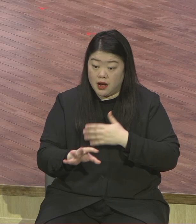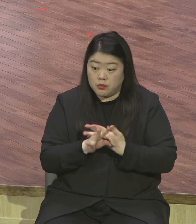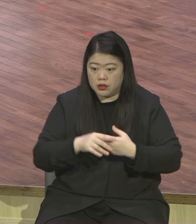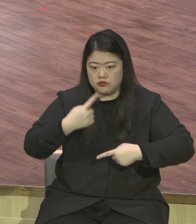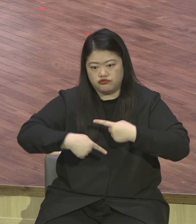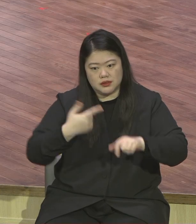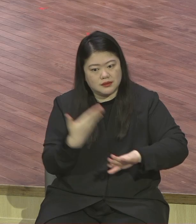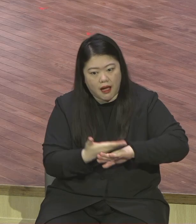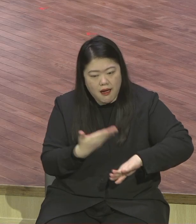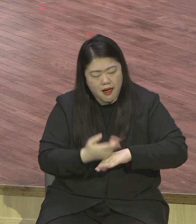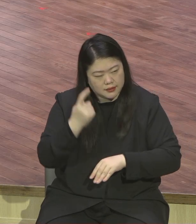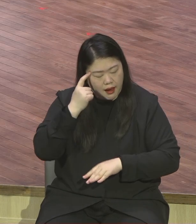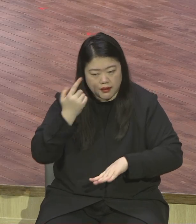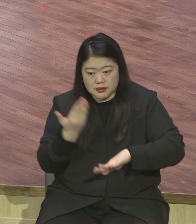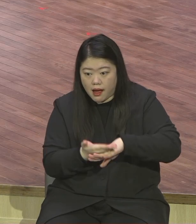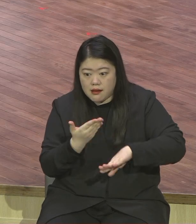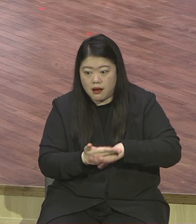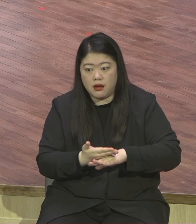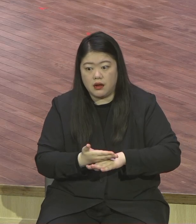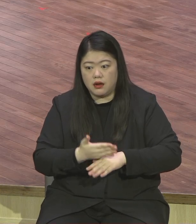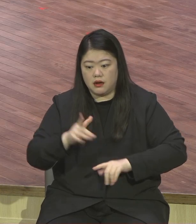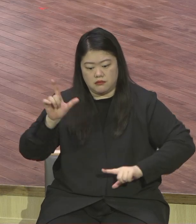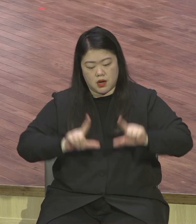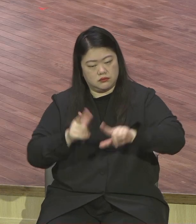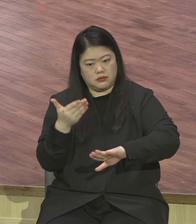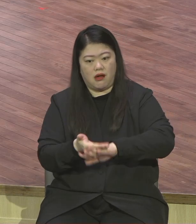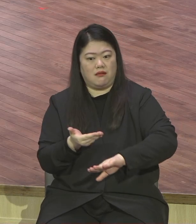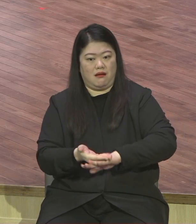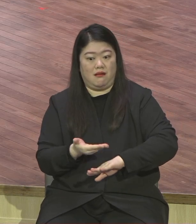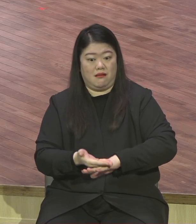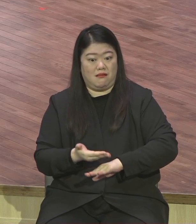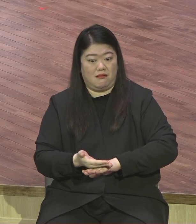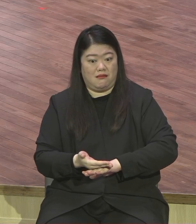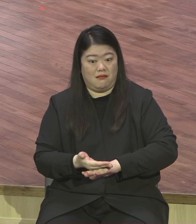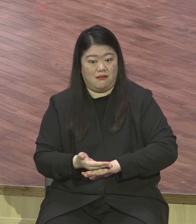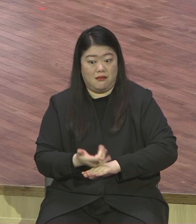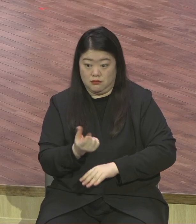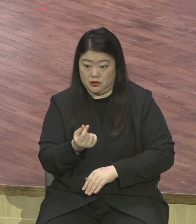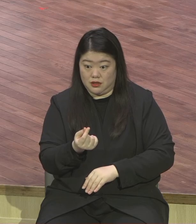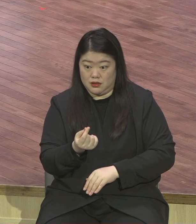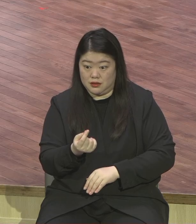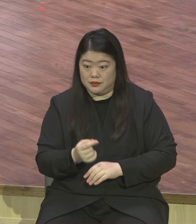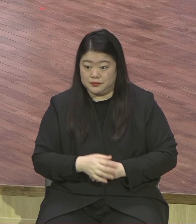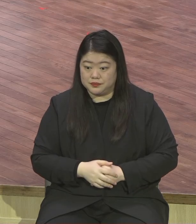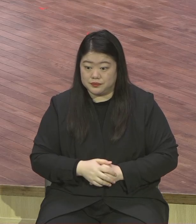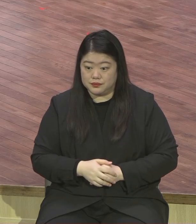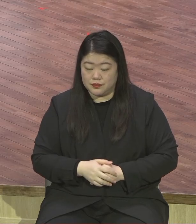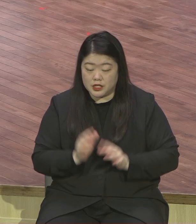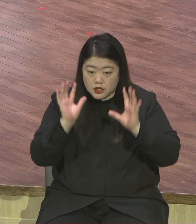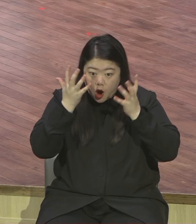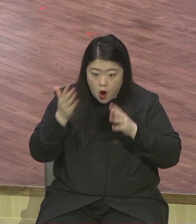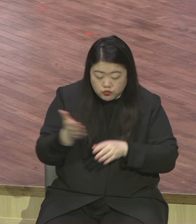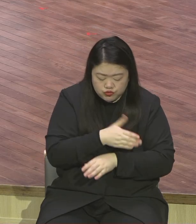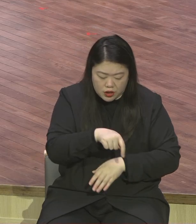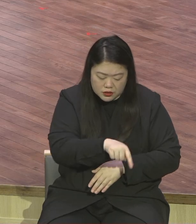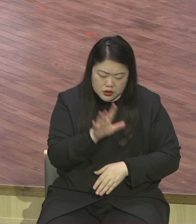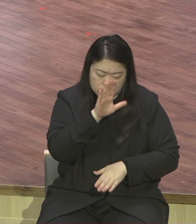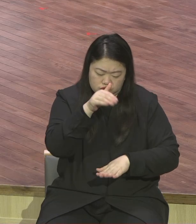시간 관리가 달라 완전히 다르지요 이렇게 우리 아이들을 지금부터 인턴십